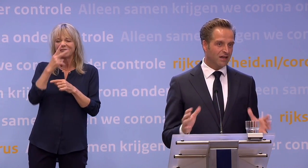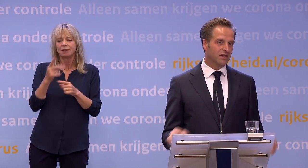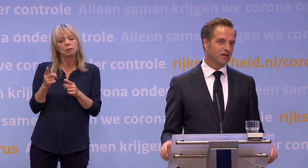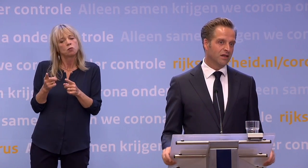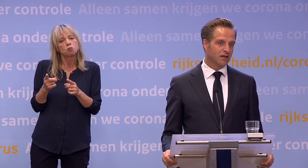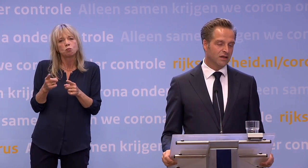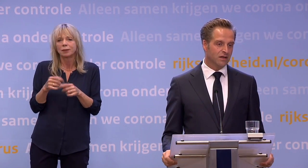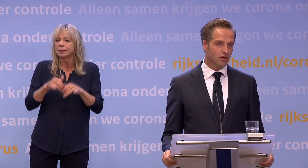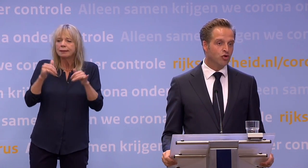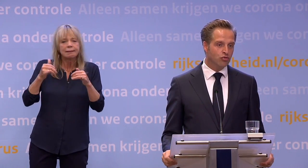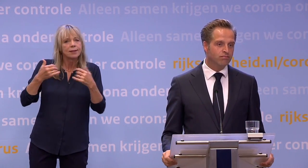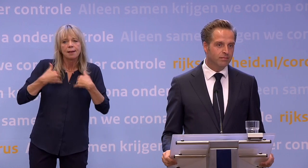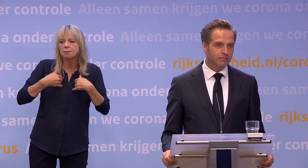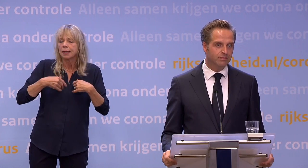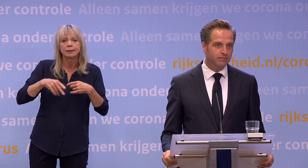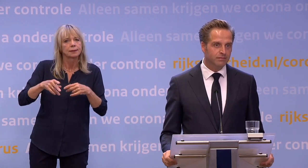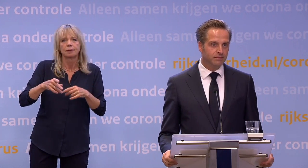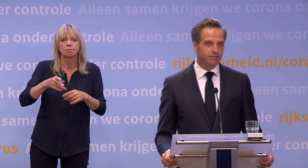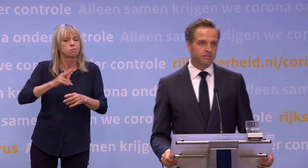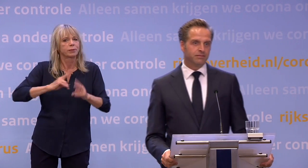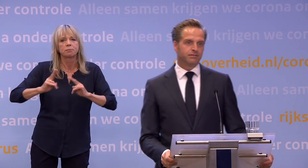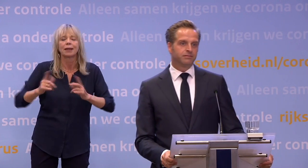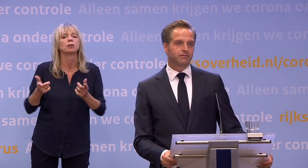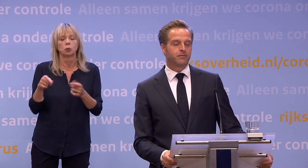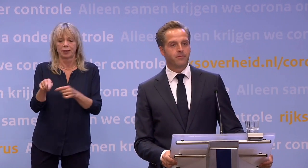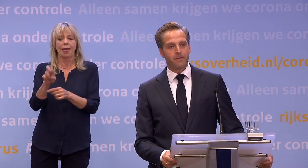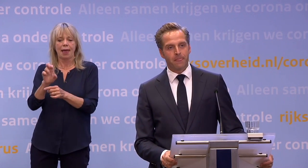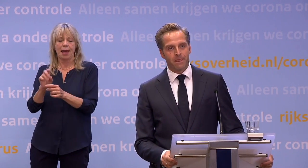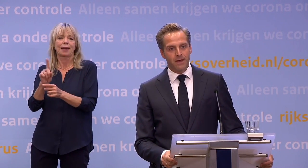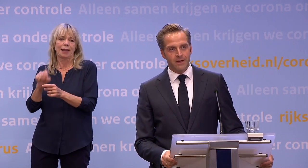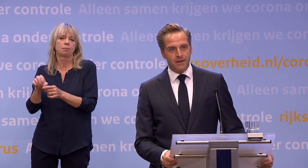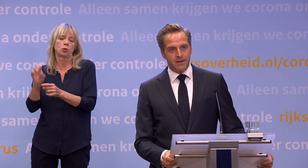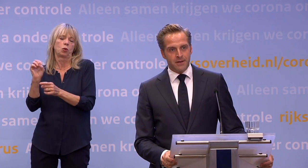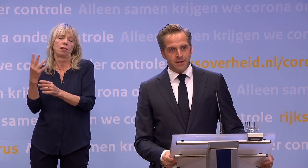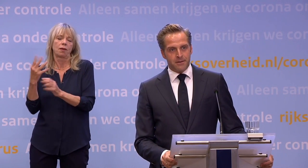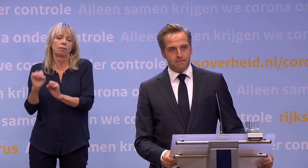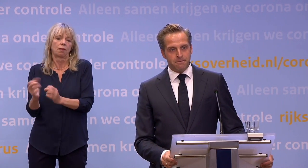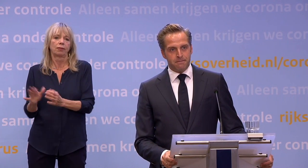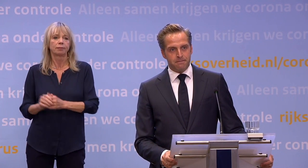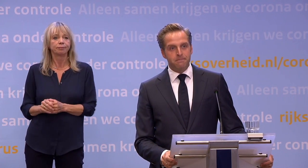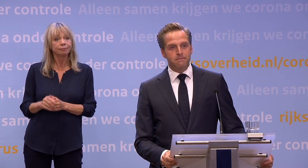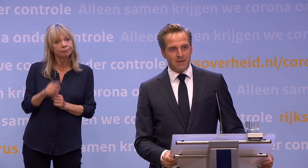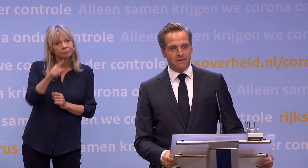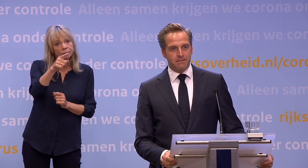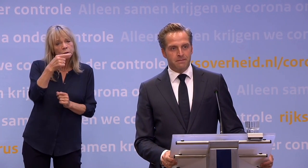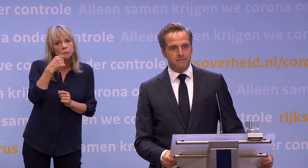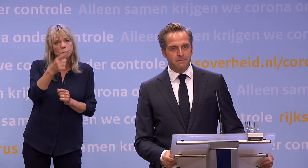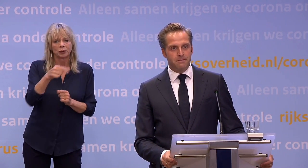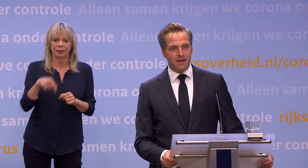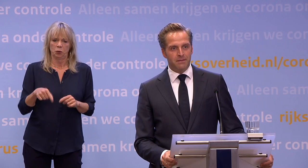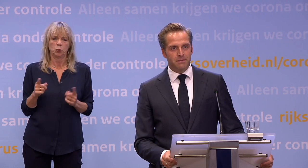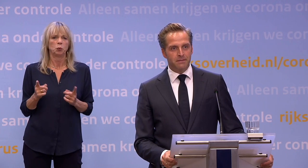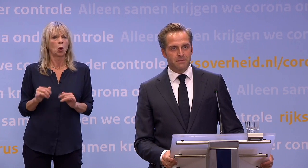die R goed te doen. Ja. Ik hoorde u net zeggen, er lopen nog te veel mensen rond met verkoudheidsklachten... ...die zich niet laten